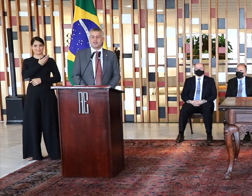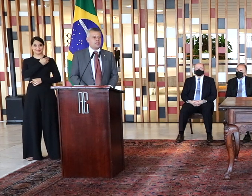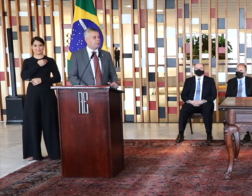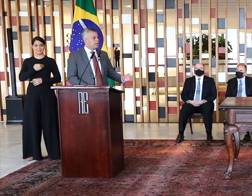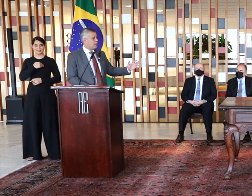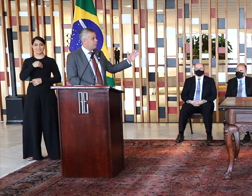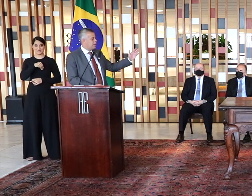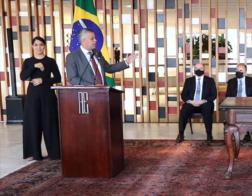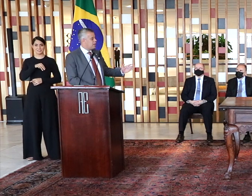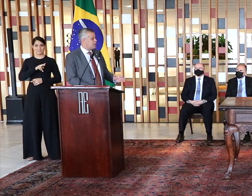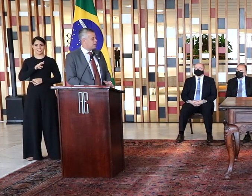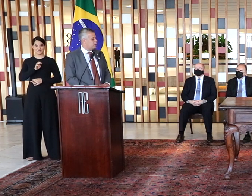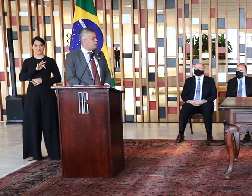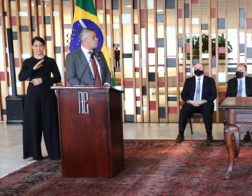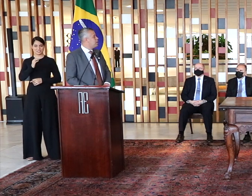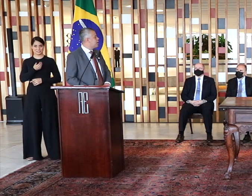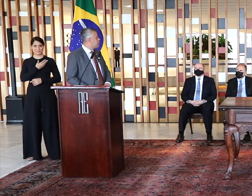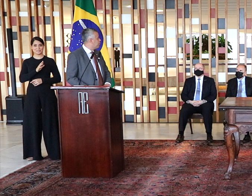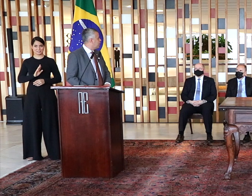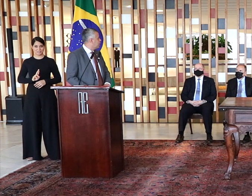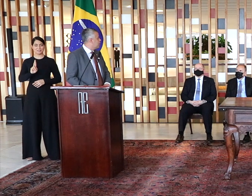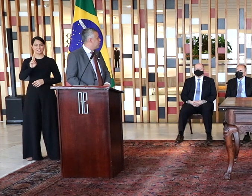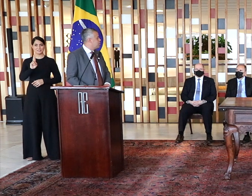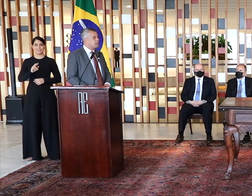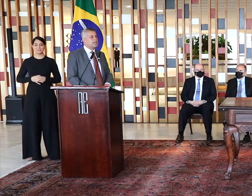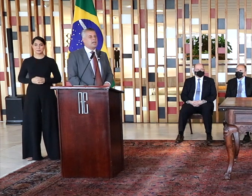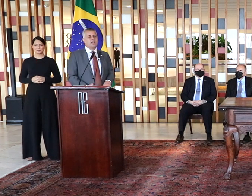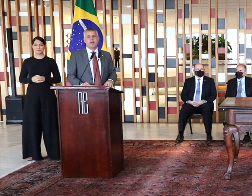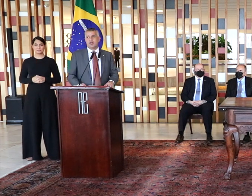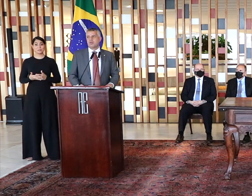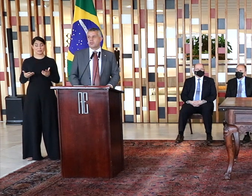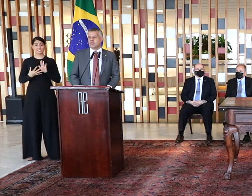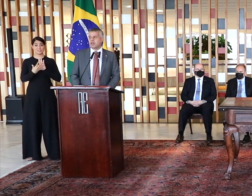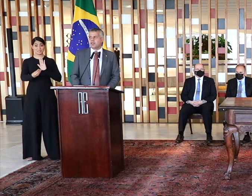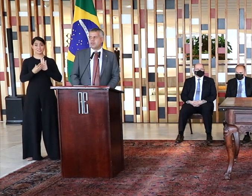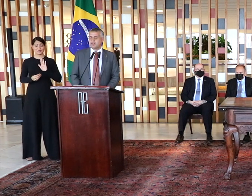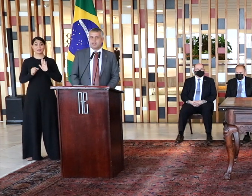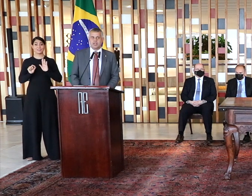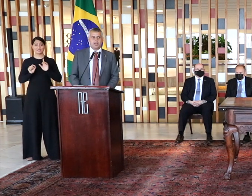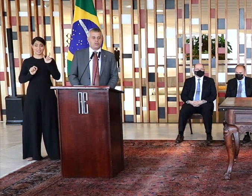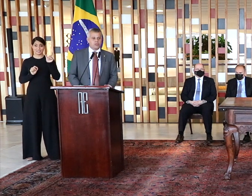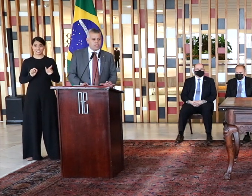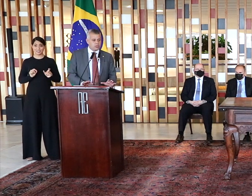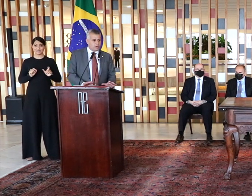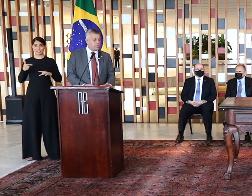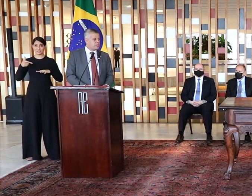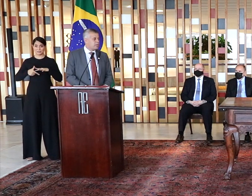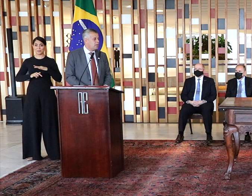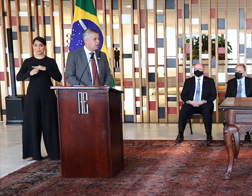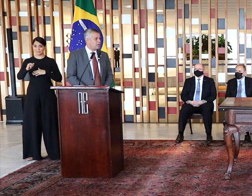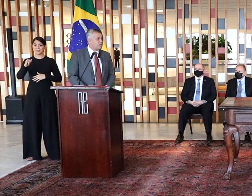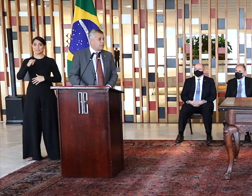inspirada aqui sempre no nosso almirante, também hoje lidera o nosso Ministério das Minas e Energia, que o seu jeito